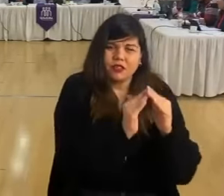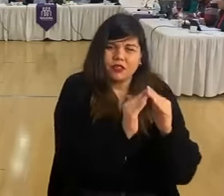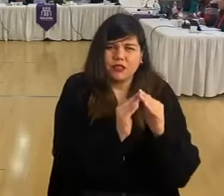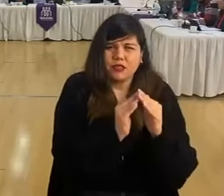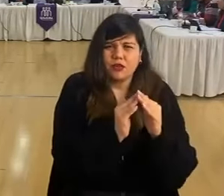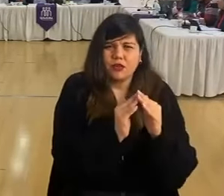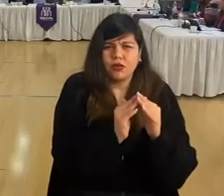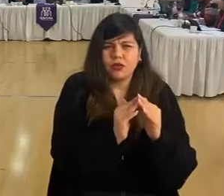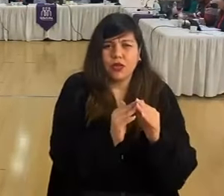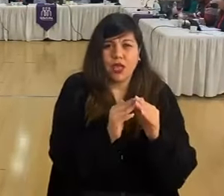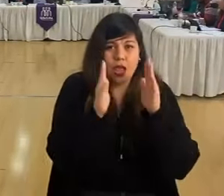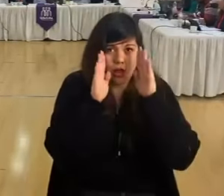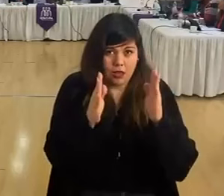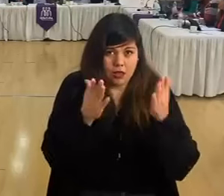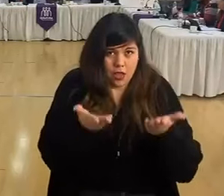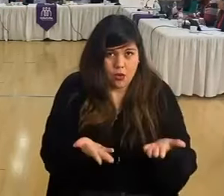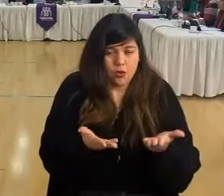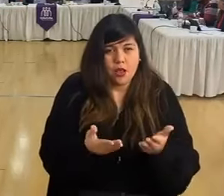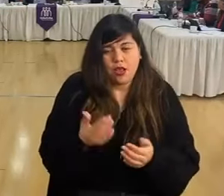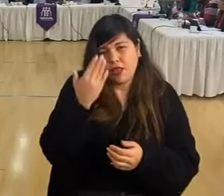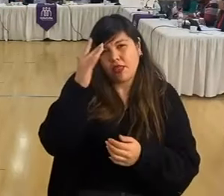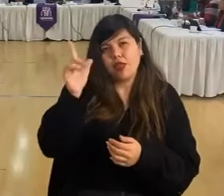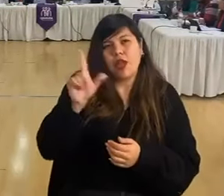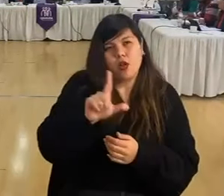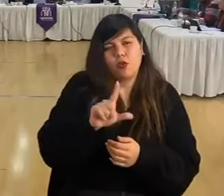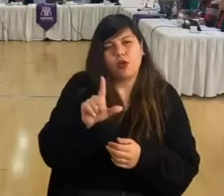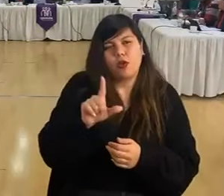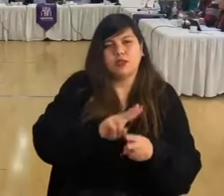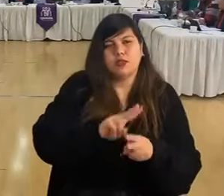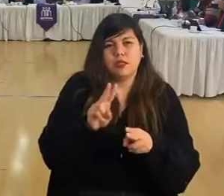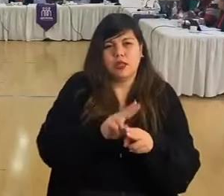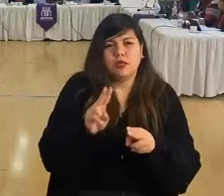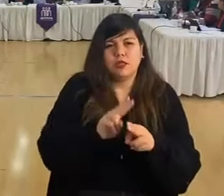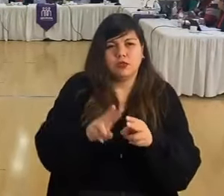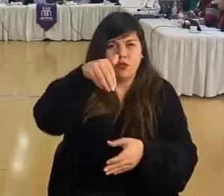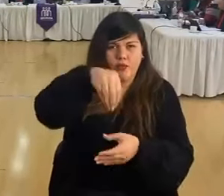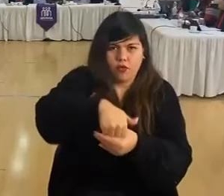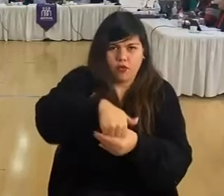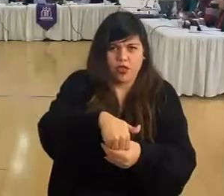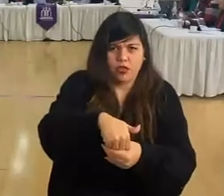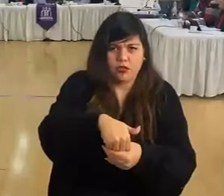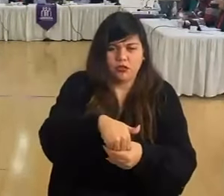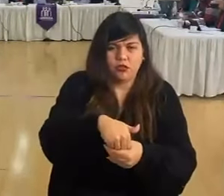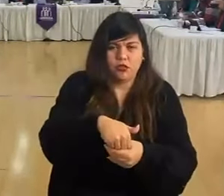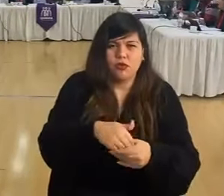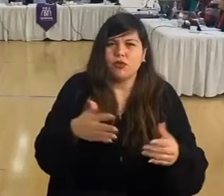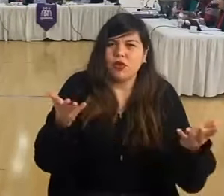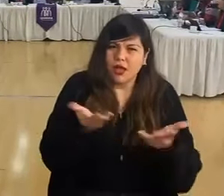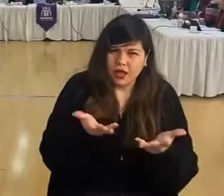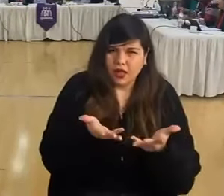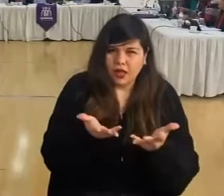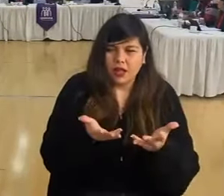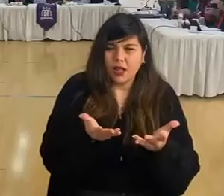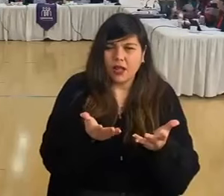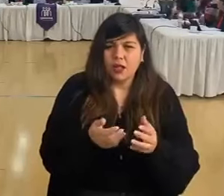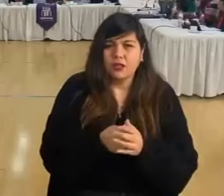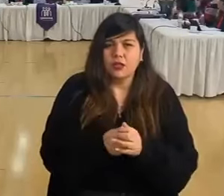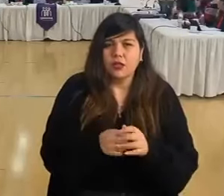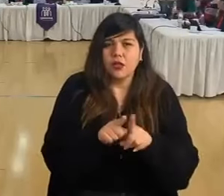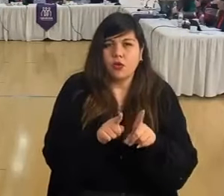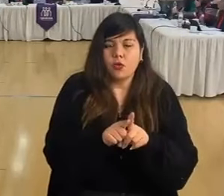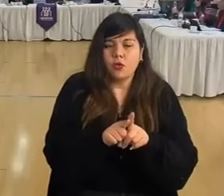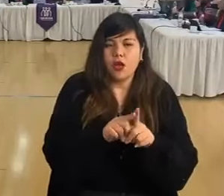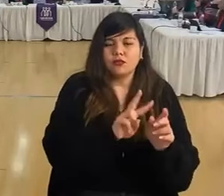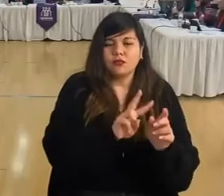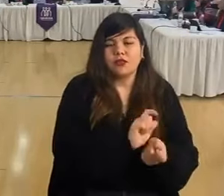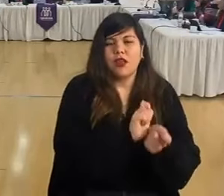escuchando. El día lunes se llevó a cabo una votación en la cual se instituyó a